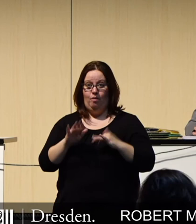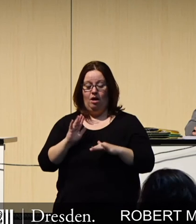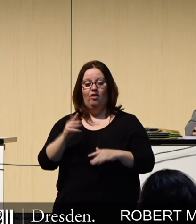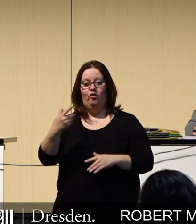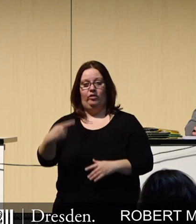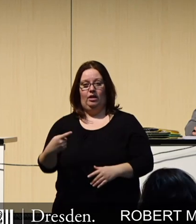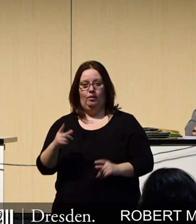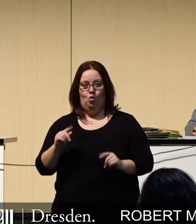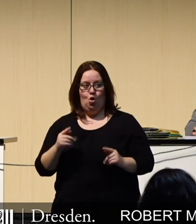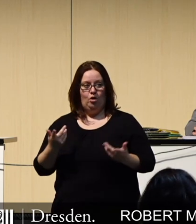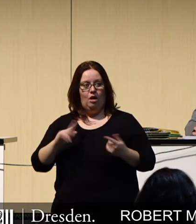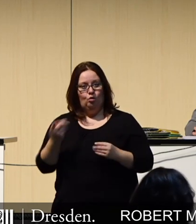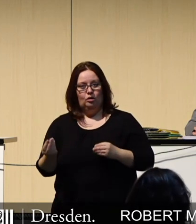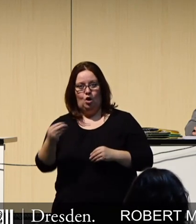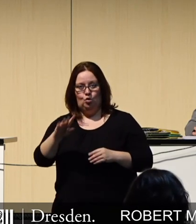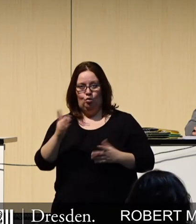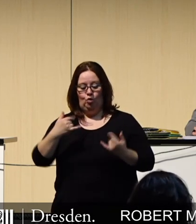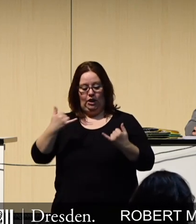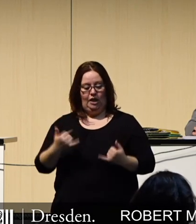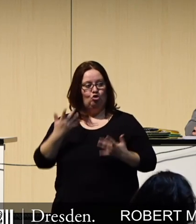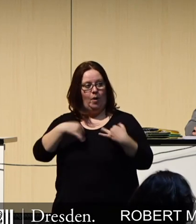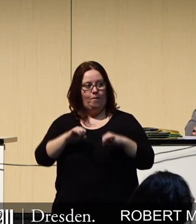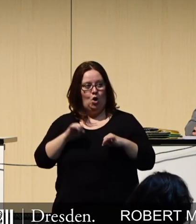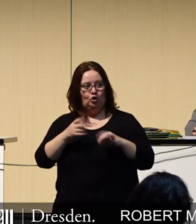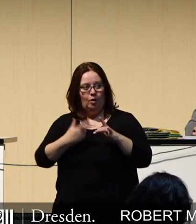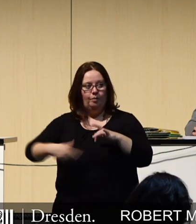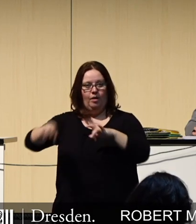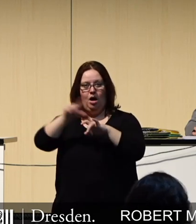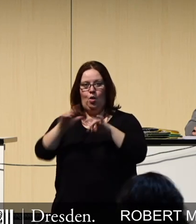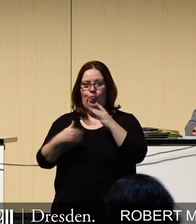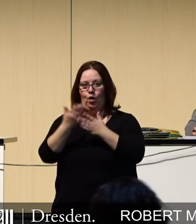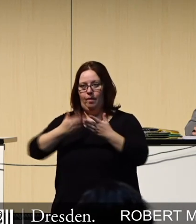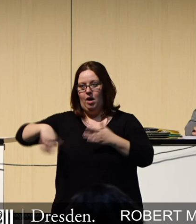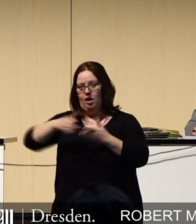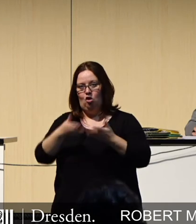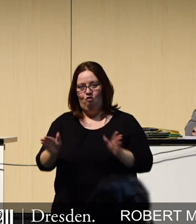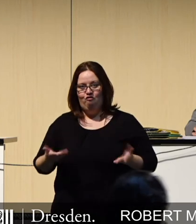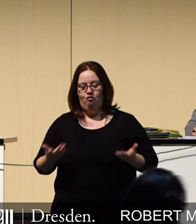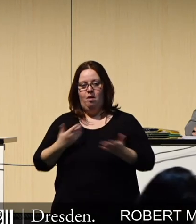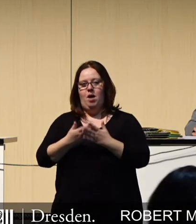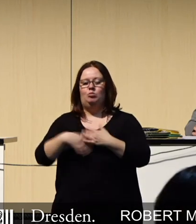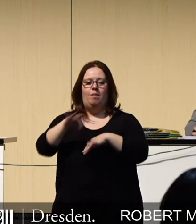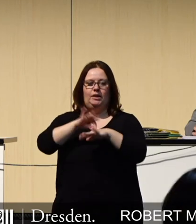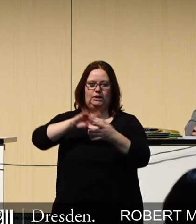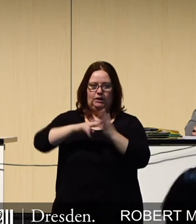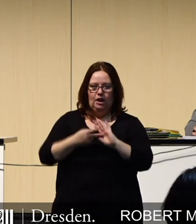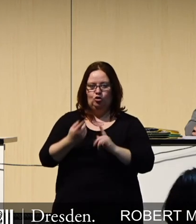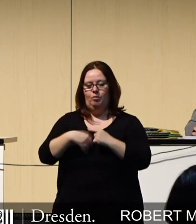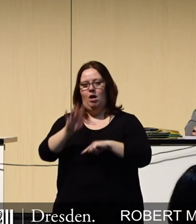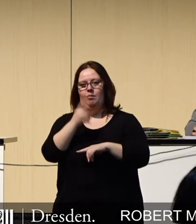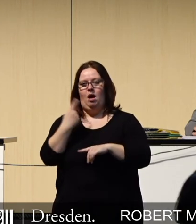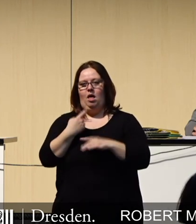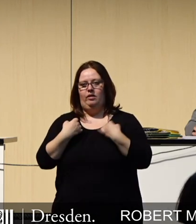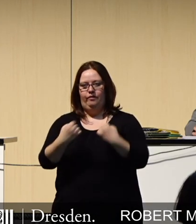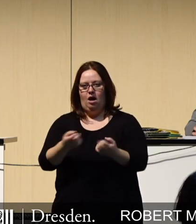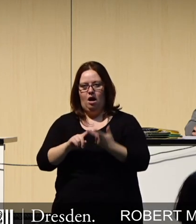5G macht zusätzlich zu dem, was heute bereits möglich ist, ganz neue Felder auf. In der Medizintechnik, beim Autonom fahren,